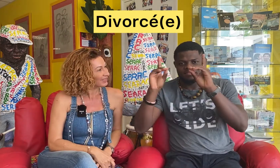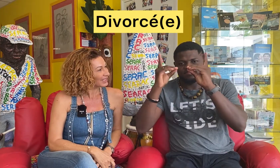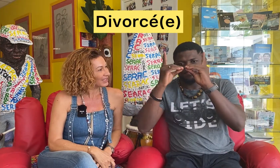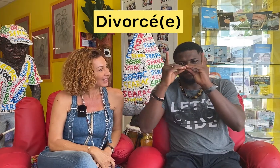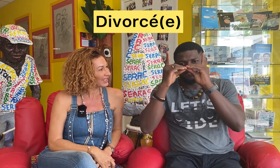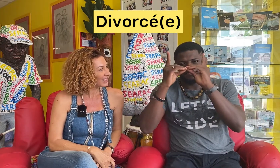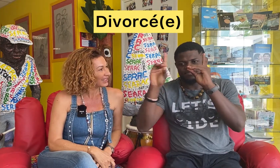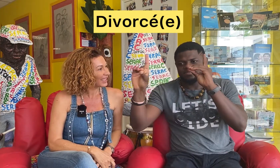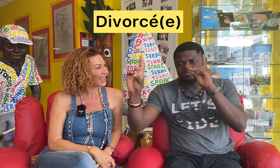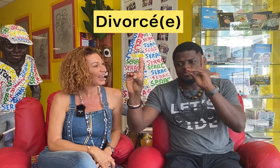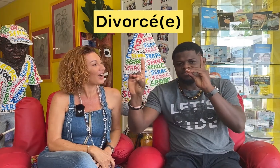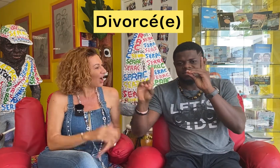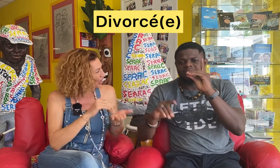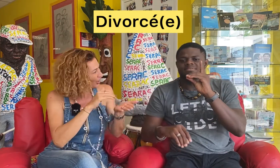Et D. Encore.